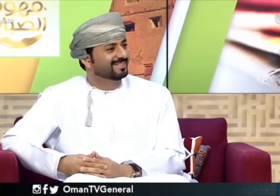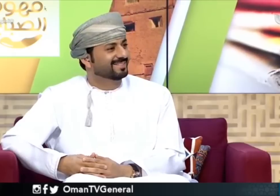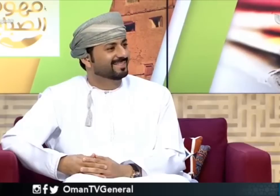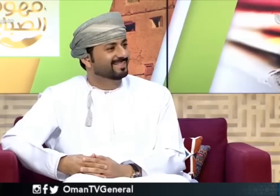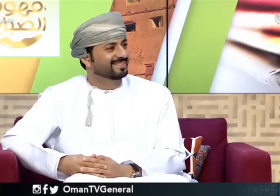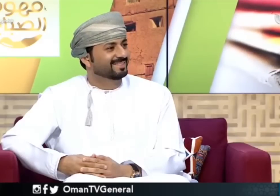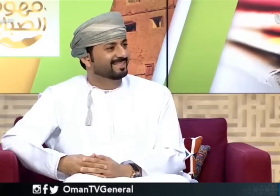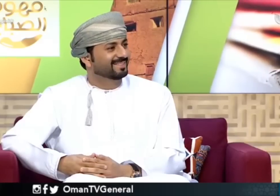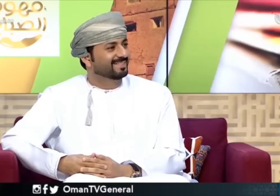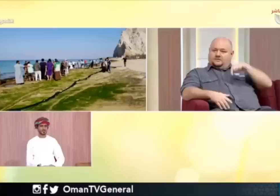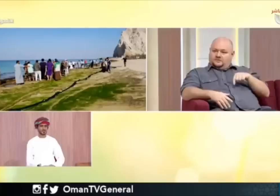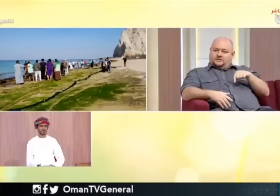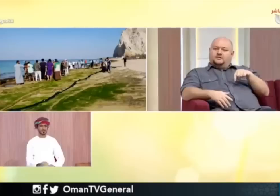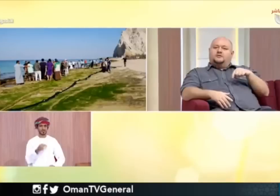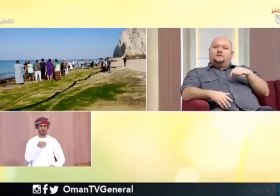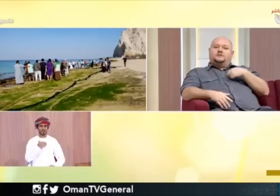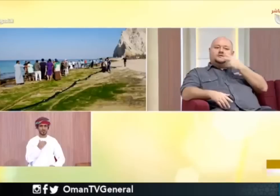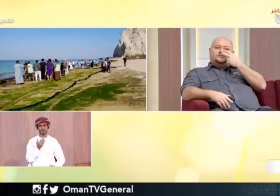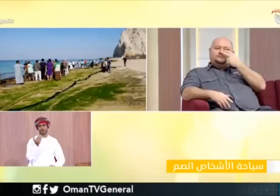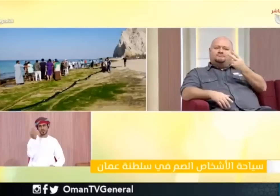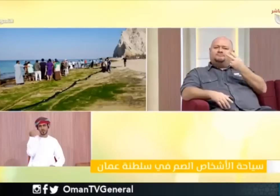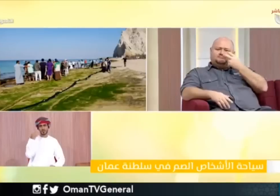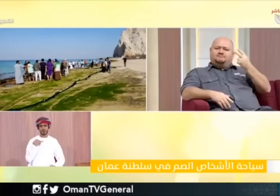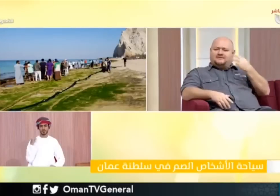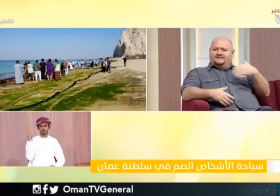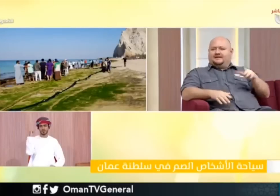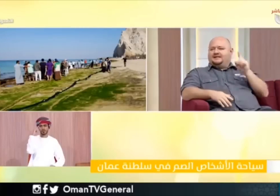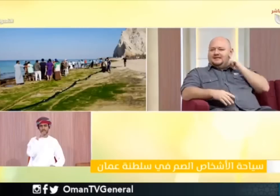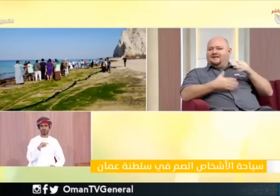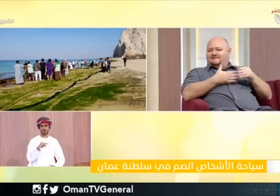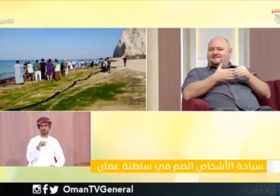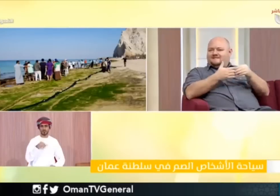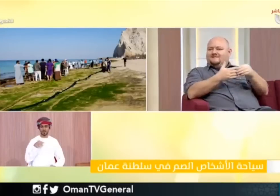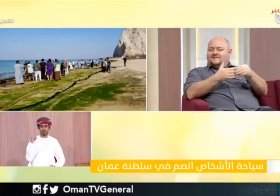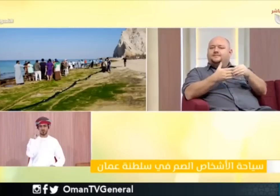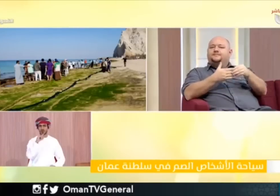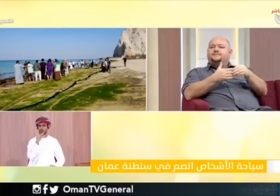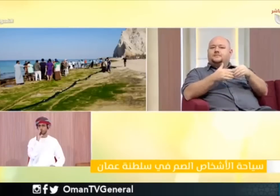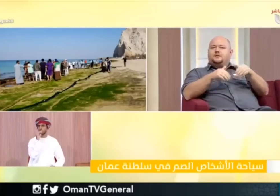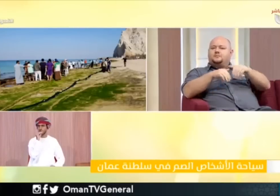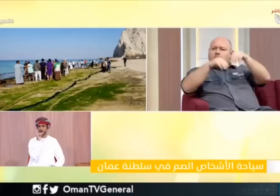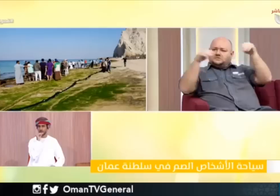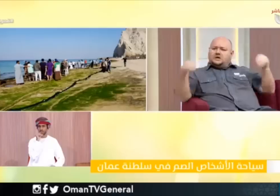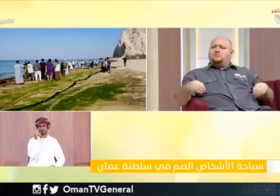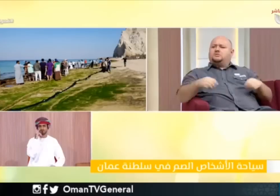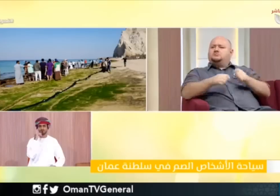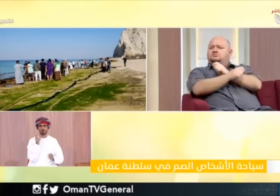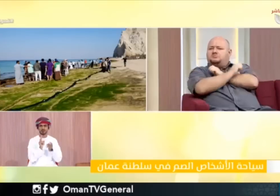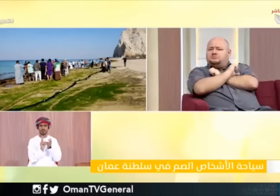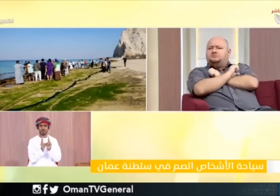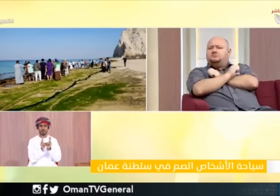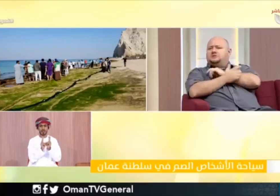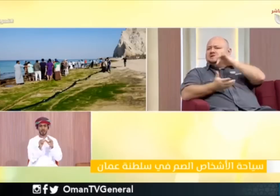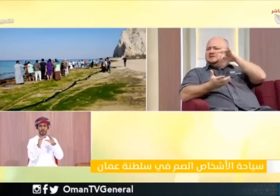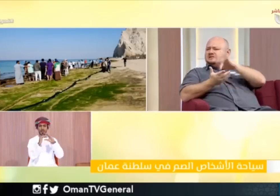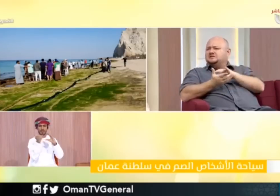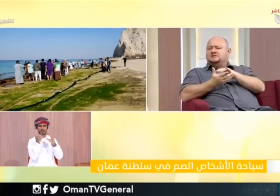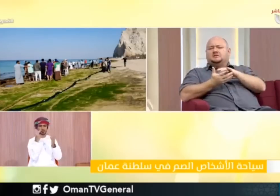أنا زورت السلطنة هنا من يومين يعني وصلت من يومين وحاولت أننا